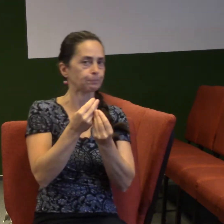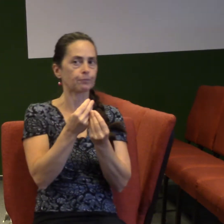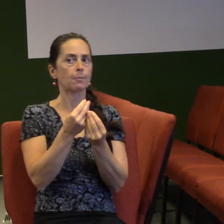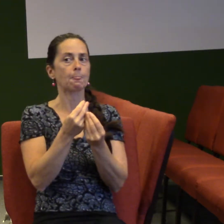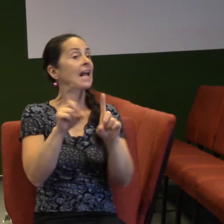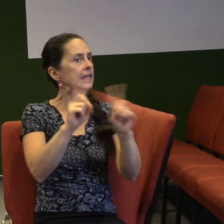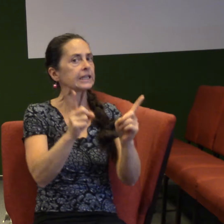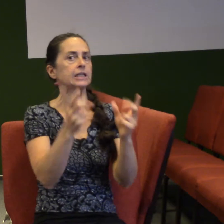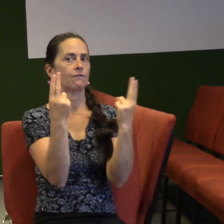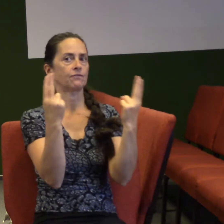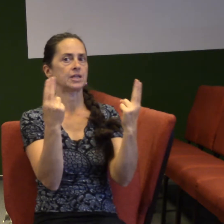významu to může být taky utěšitel.